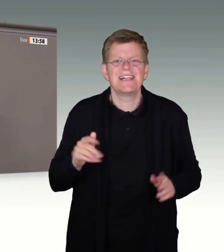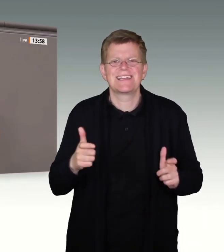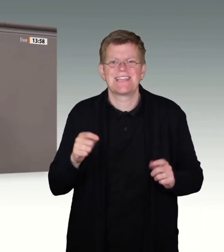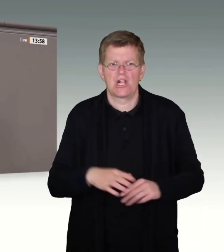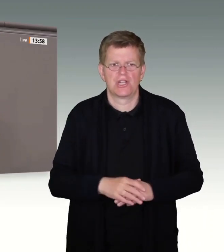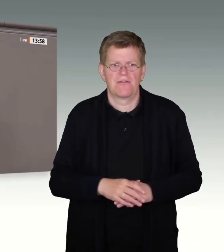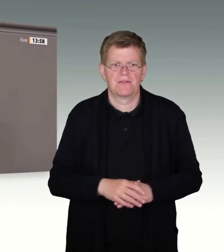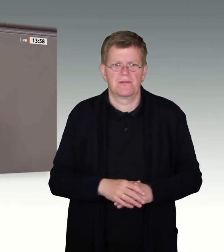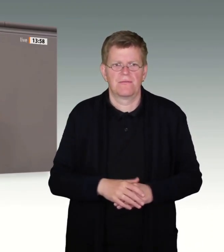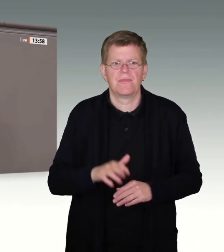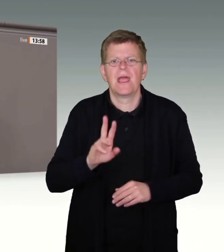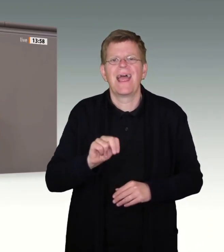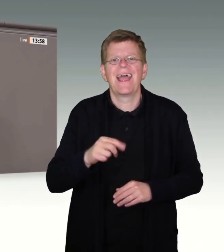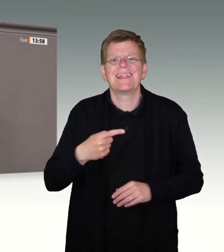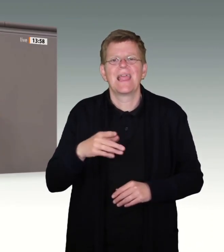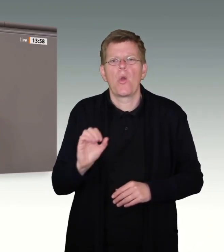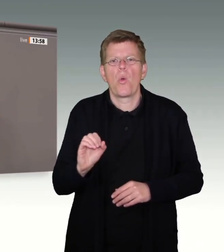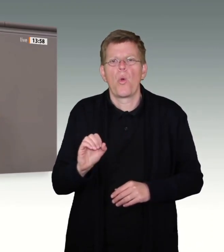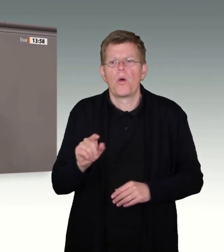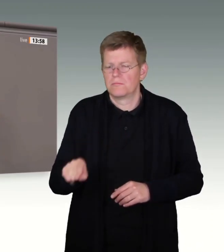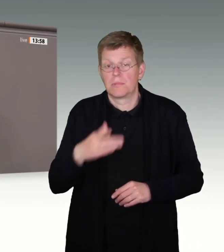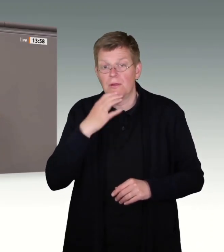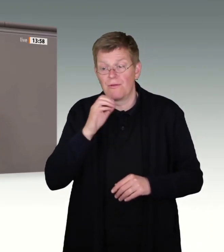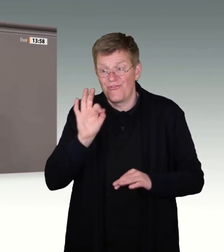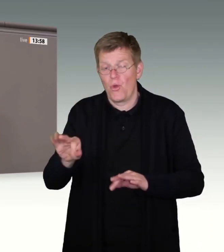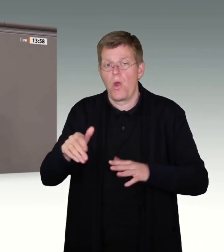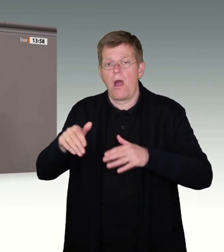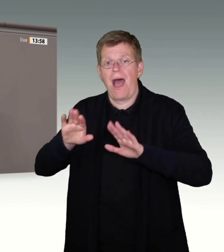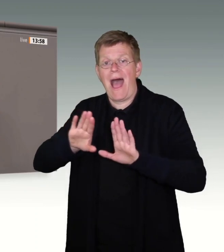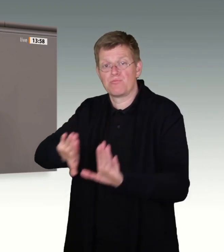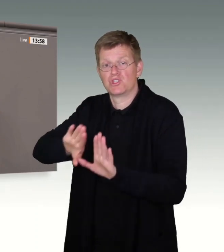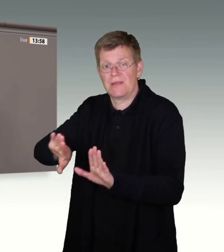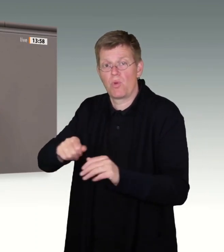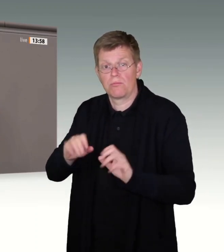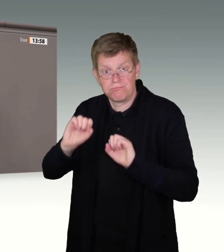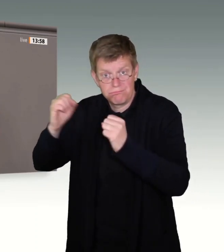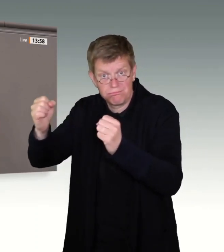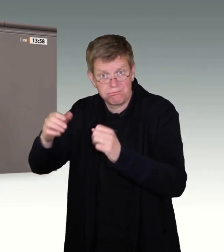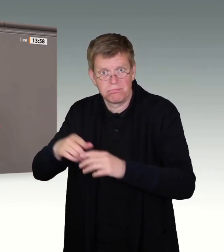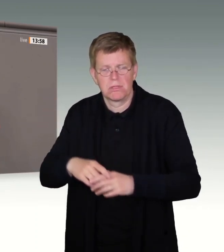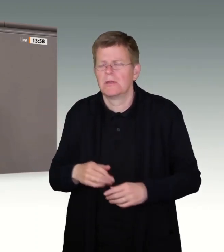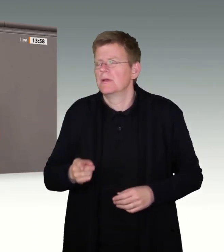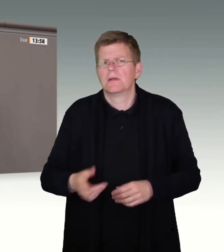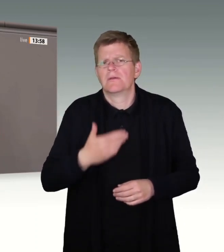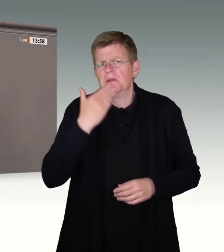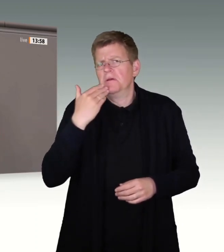sich gegen Abschiebungen engagieren, will sie kurzerhand von jedweder Förderung ausschließen. Das lassen wir nicht